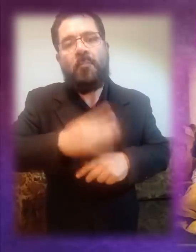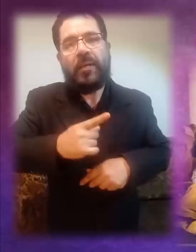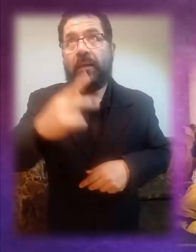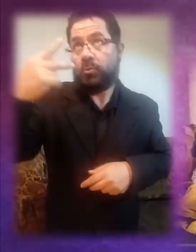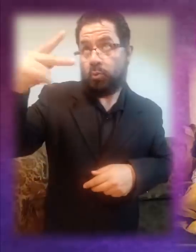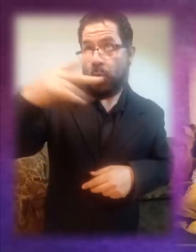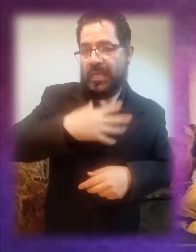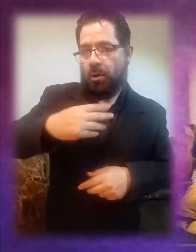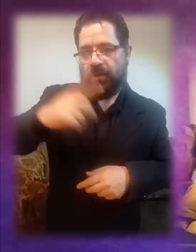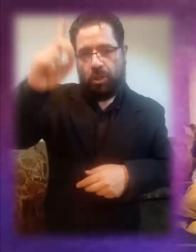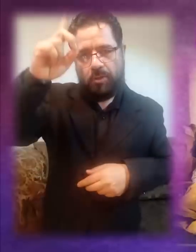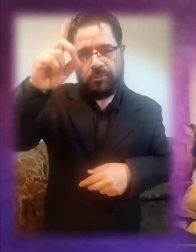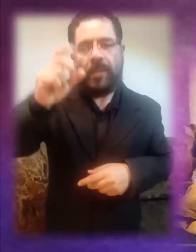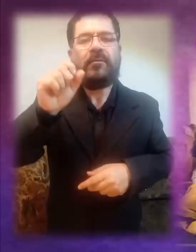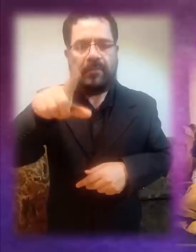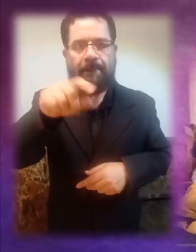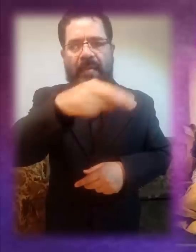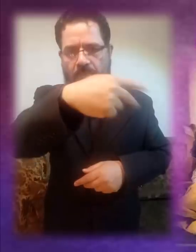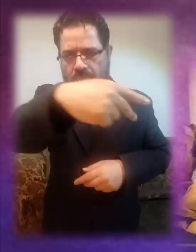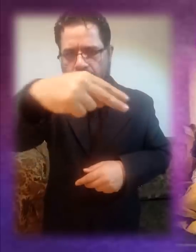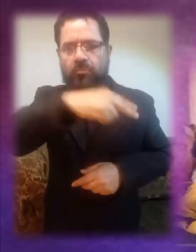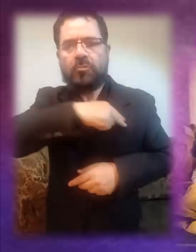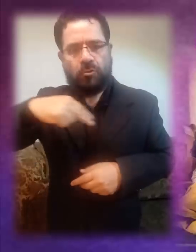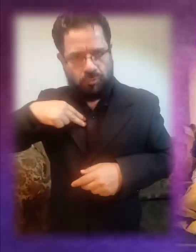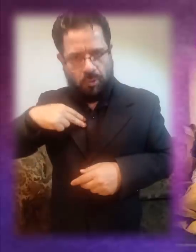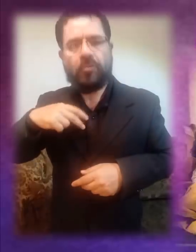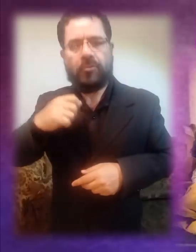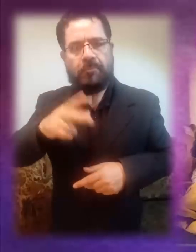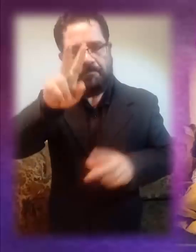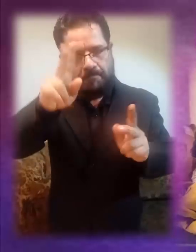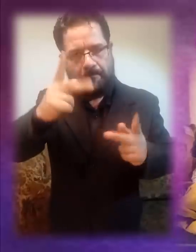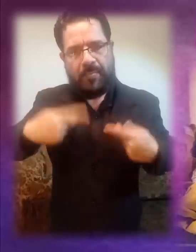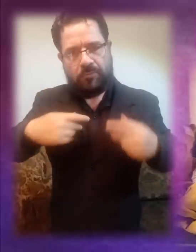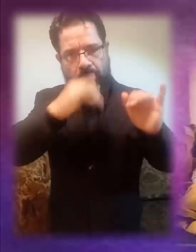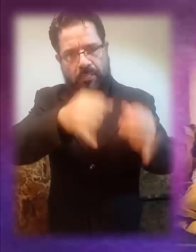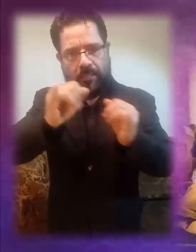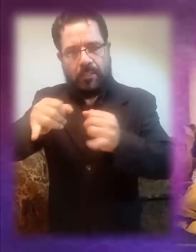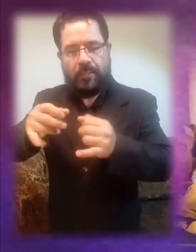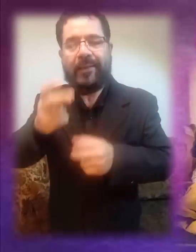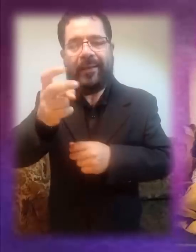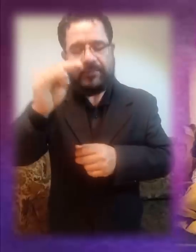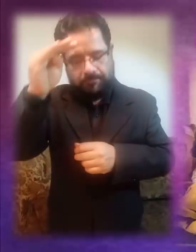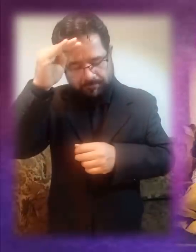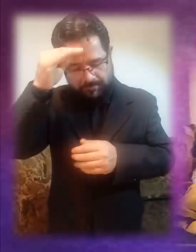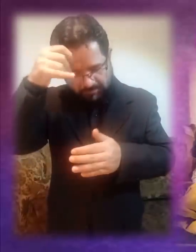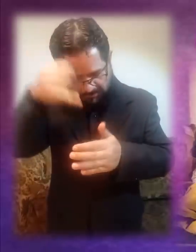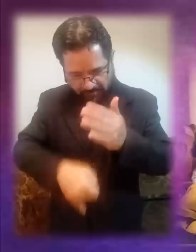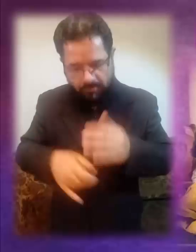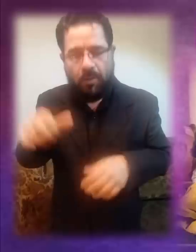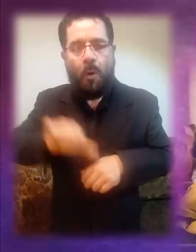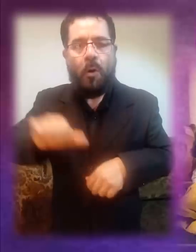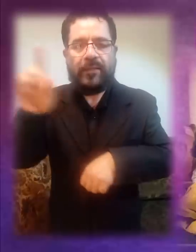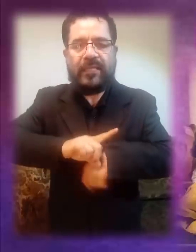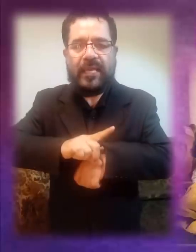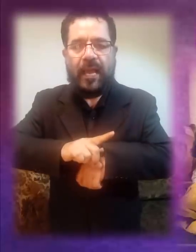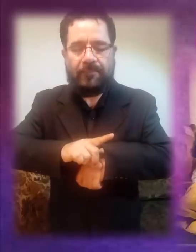hijo de Dios, y que también somos cada uno de nosotros personalmente. Es una reflexión